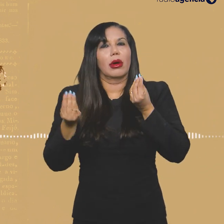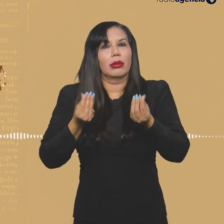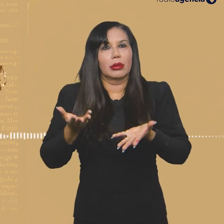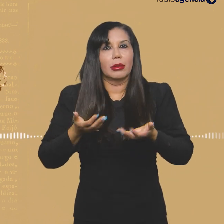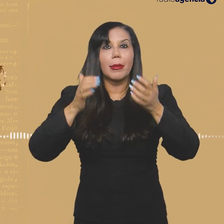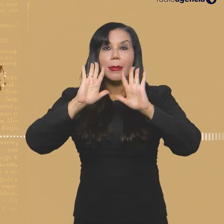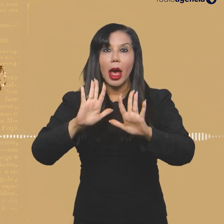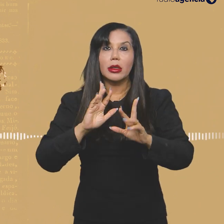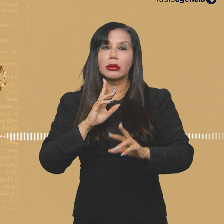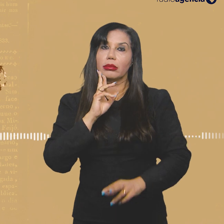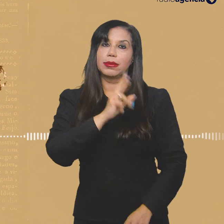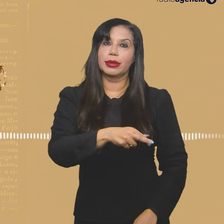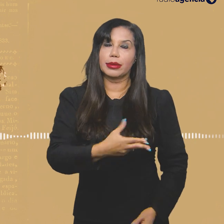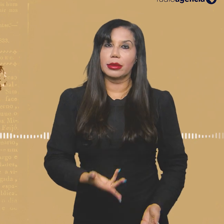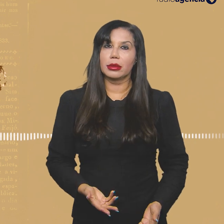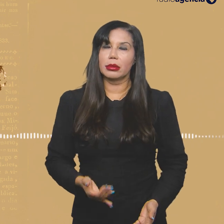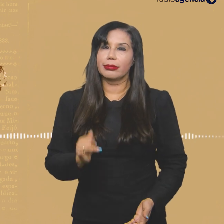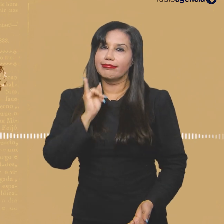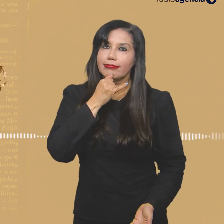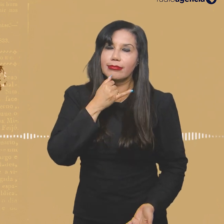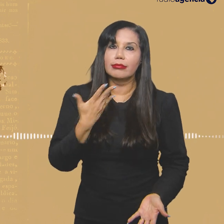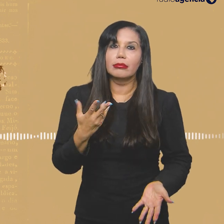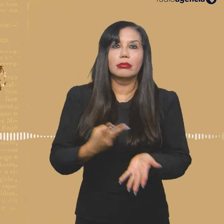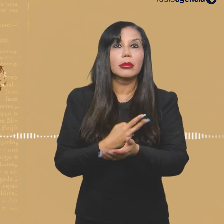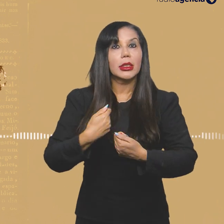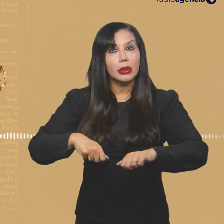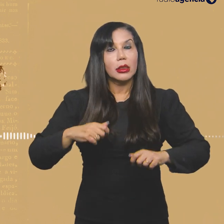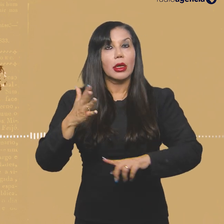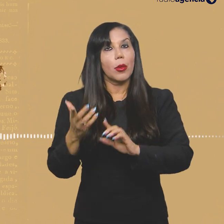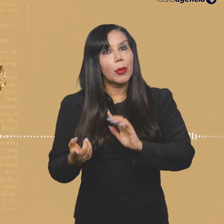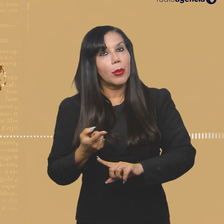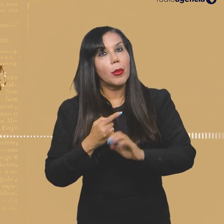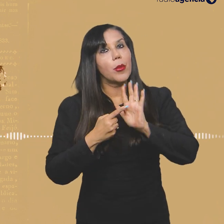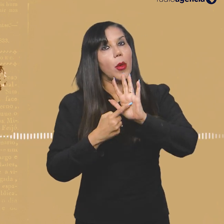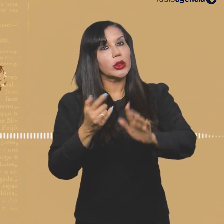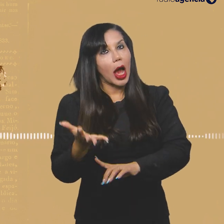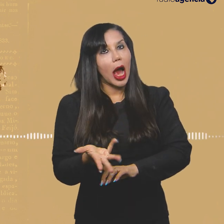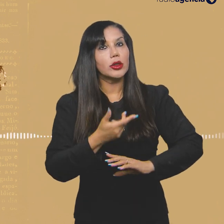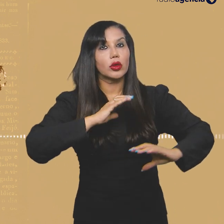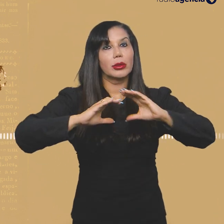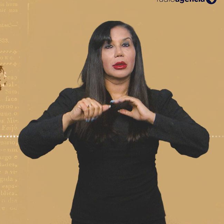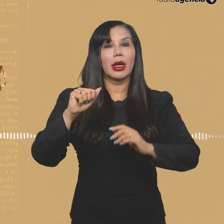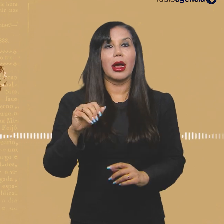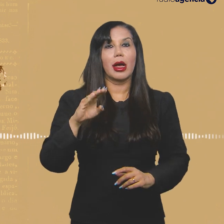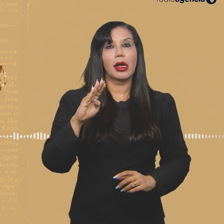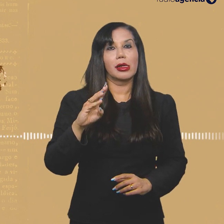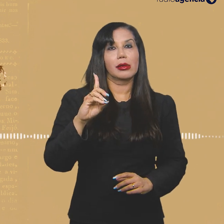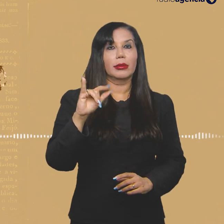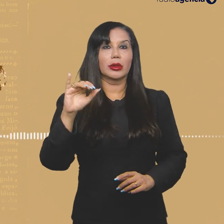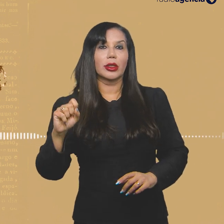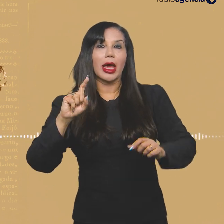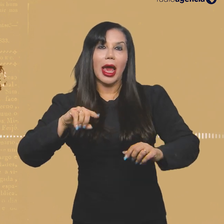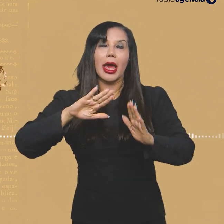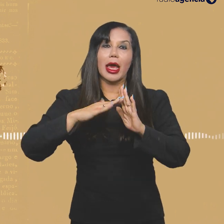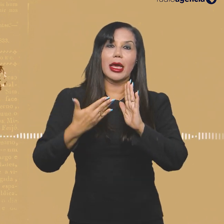né? Uma forma de dar resposta a essa tragédia diária é produzindo arte e comunicação, do que Abdias Nascimento